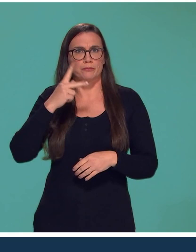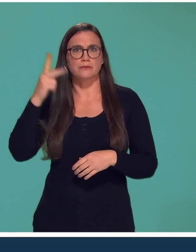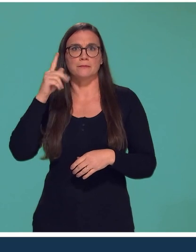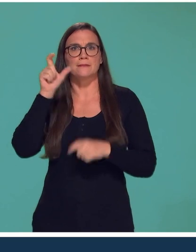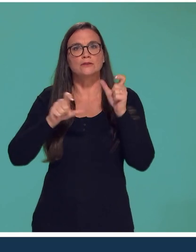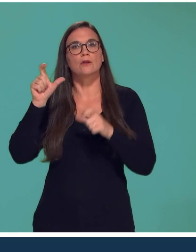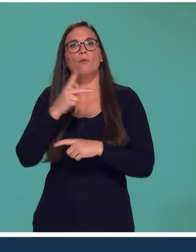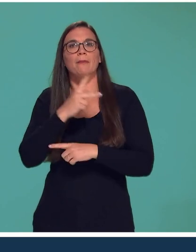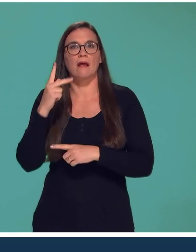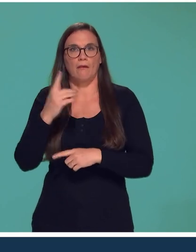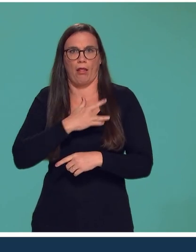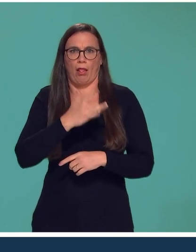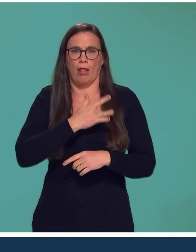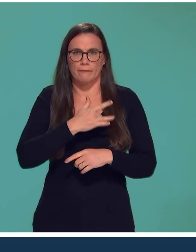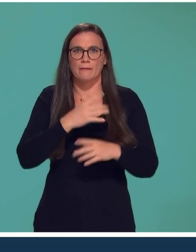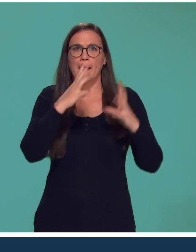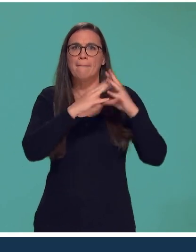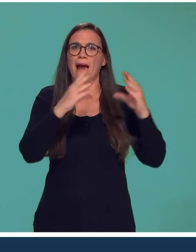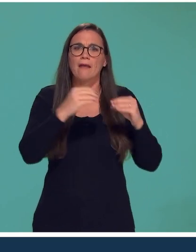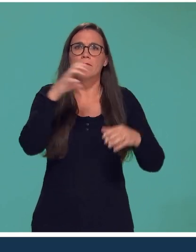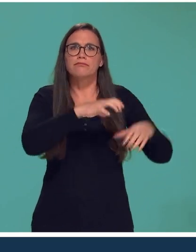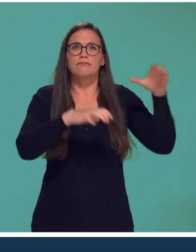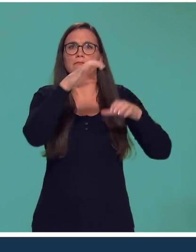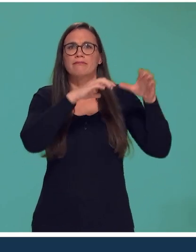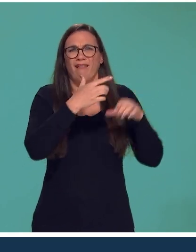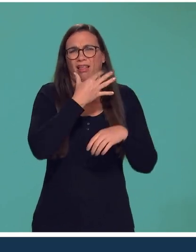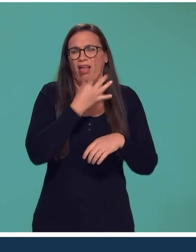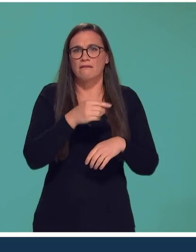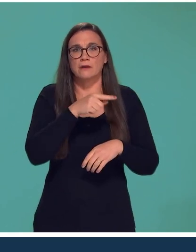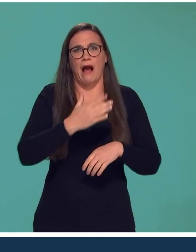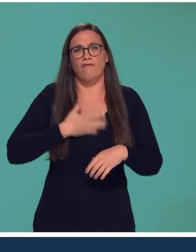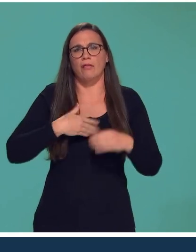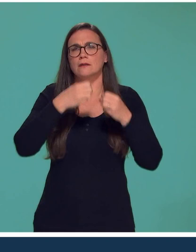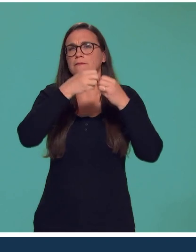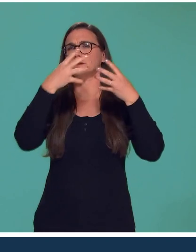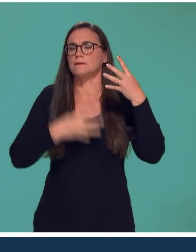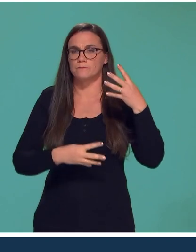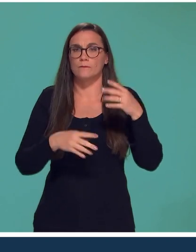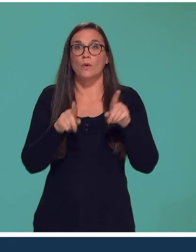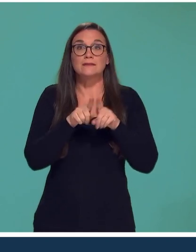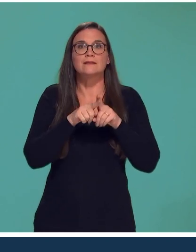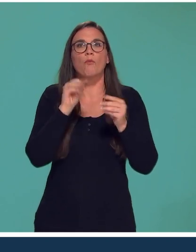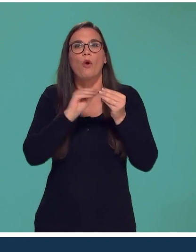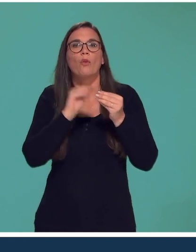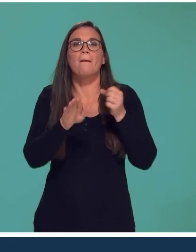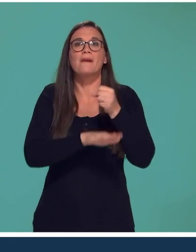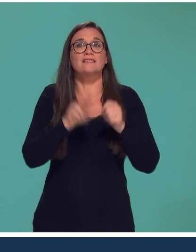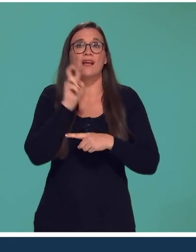séduit de plus en plus de propriétaires. Facile à mettre en oeuvre, la paille a de nombreux avantages et s'avère être